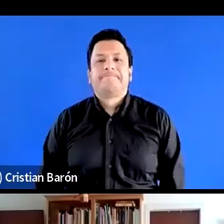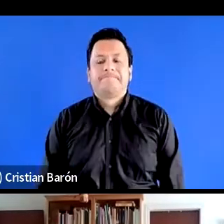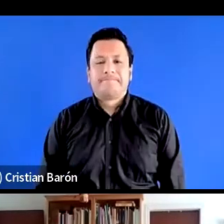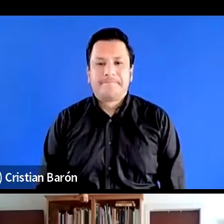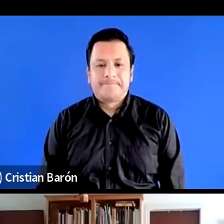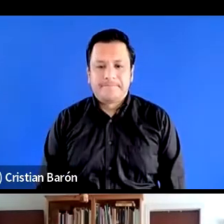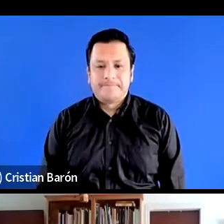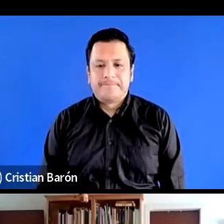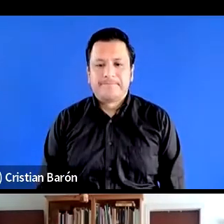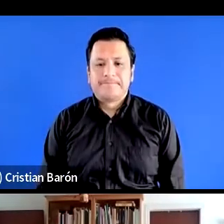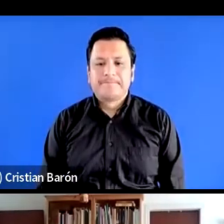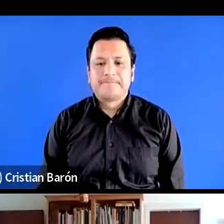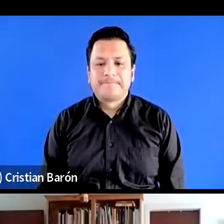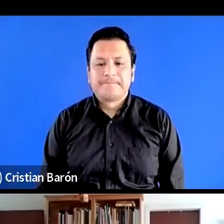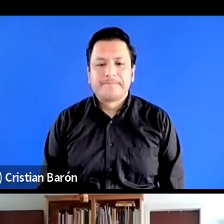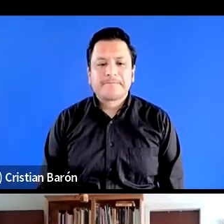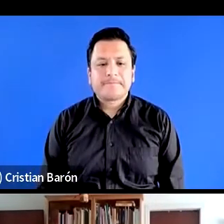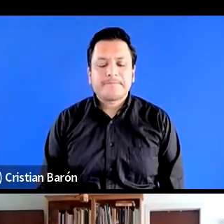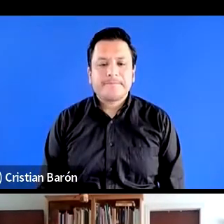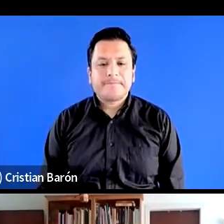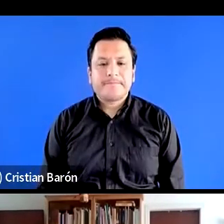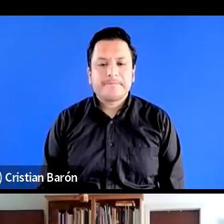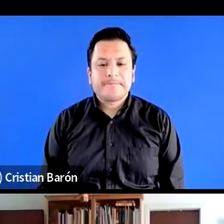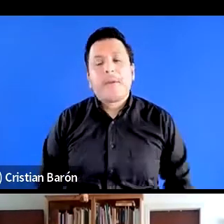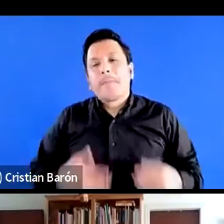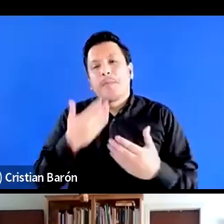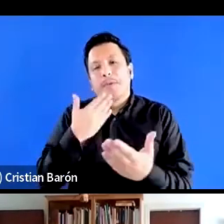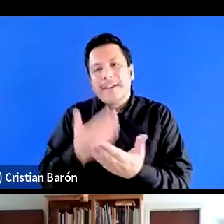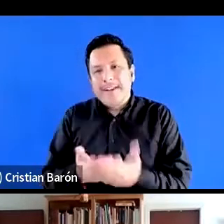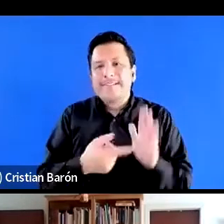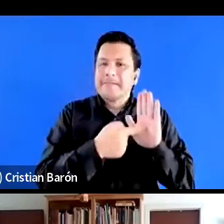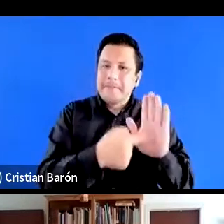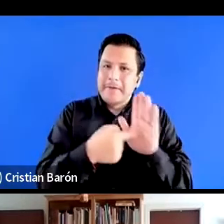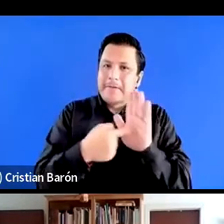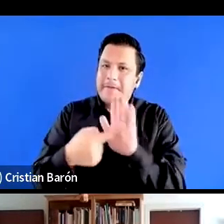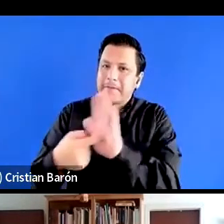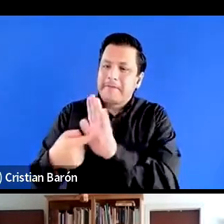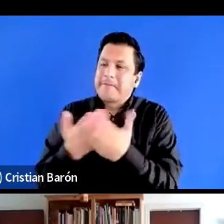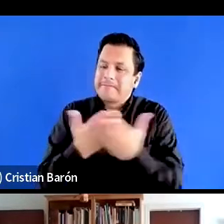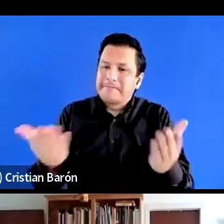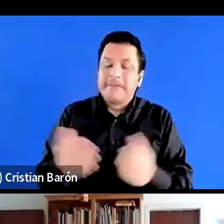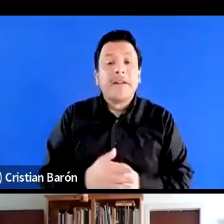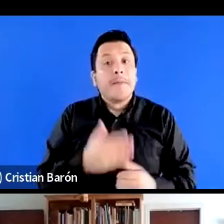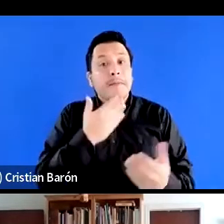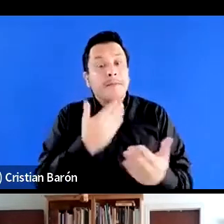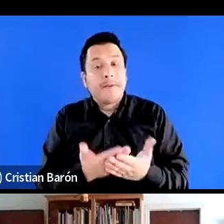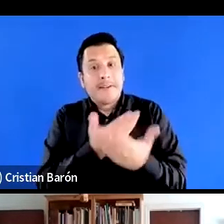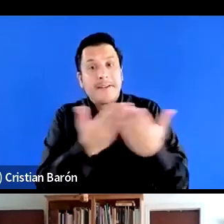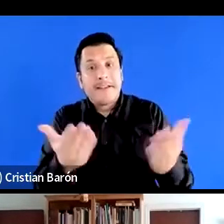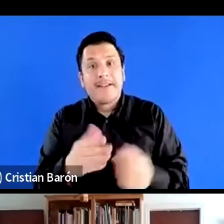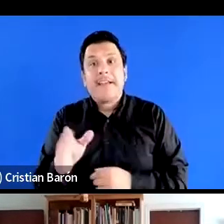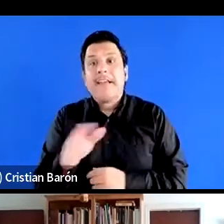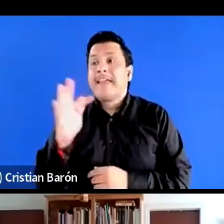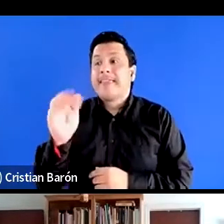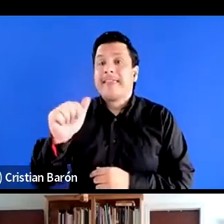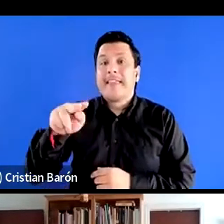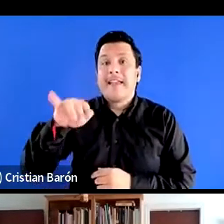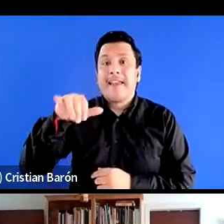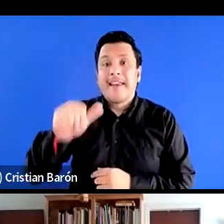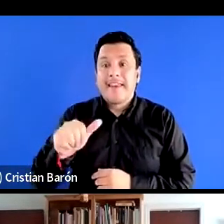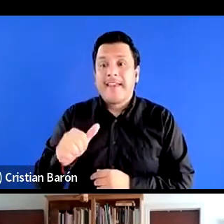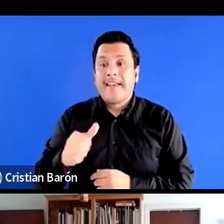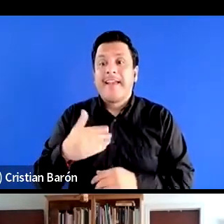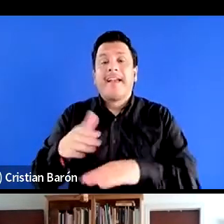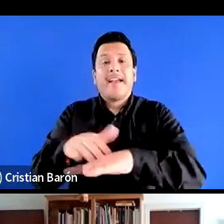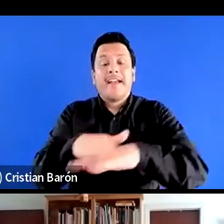Bueno, muchas gracias, Franklin, por estas presentaciones. También muchas gracias a Tania por haber acogido en el